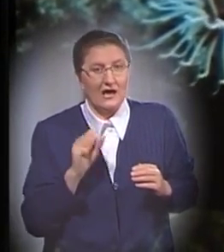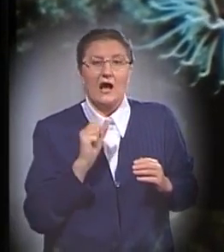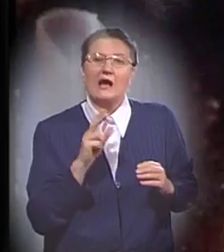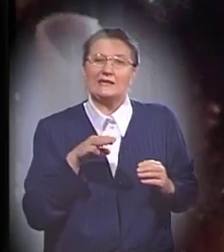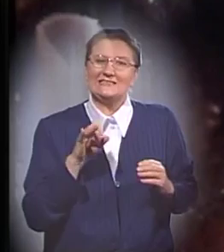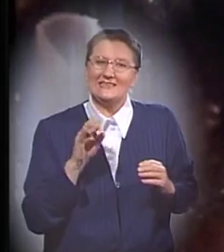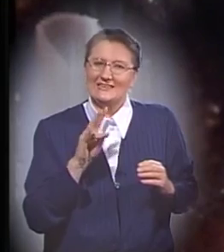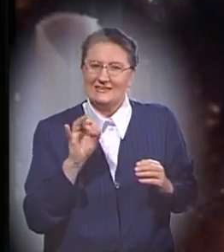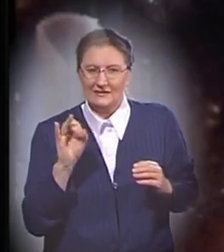медузы,